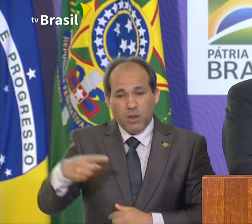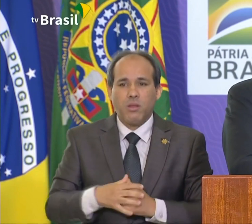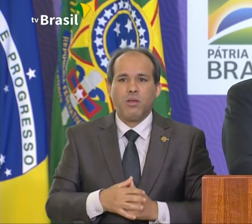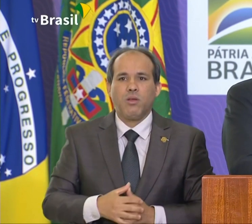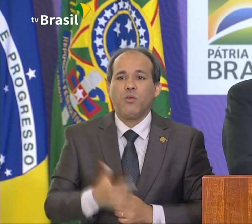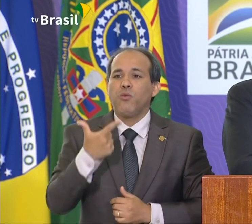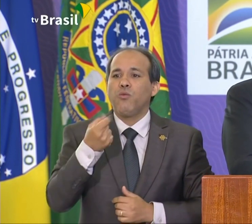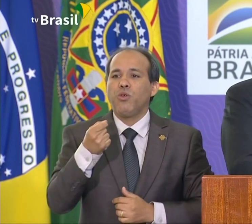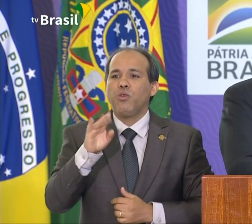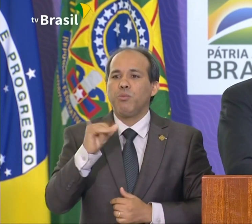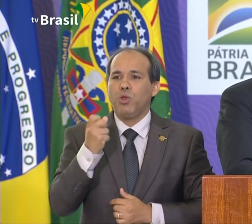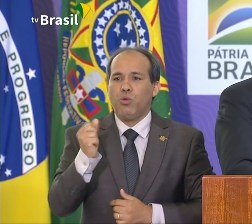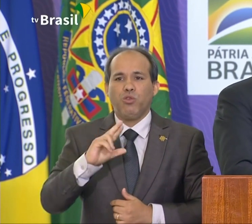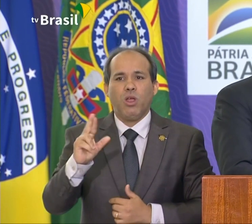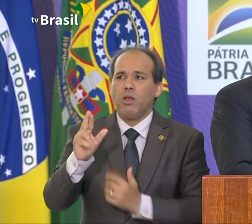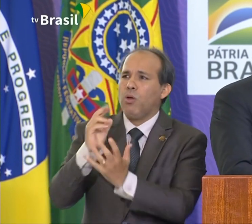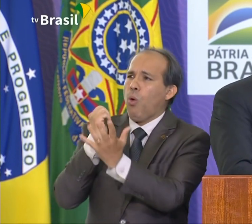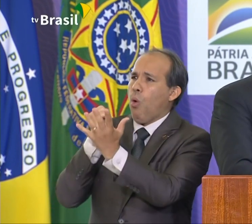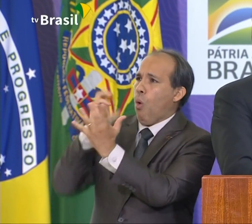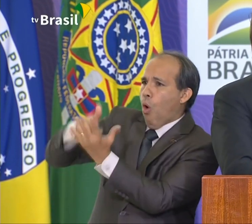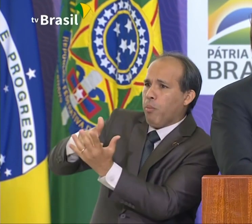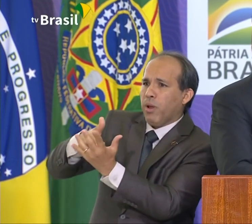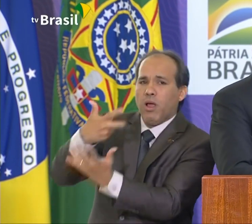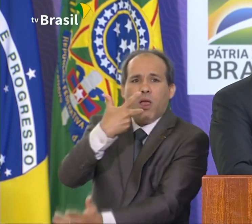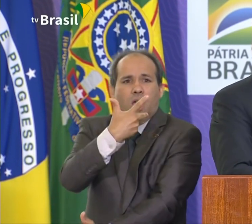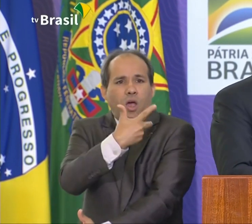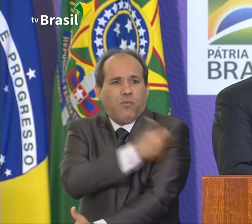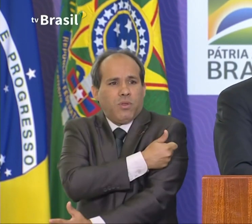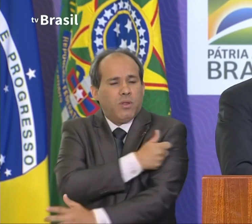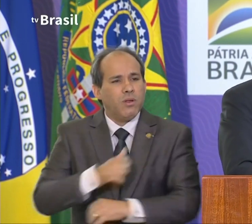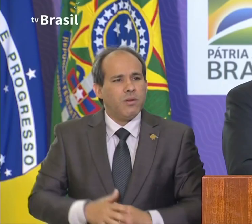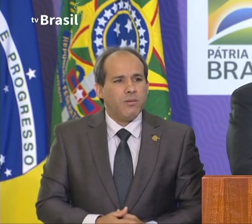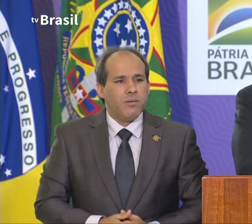20 bilhões de reais para comprarmos a vacina daquela